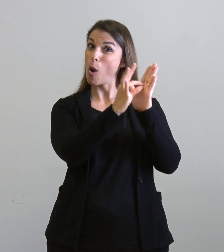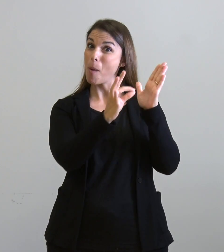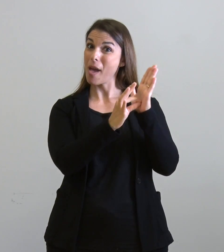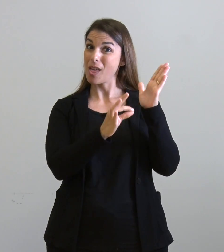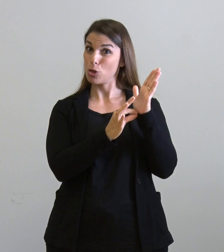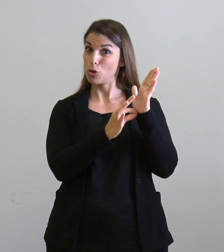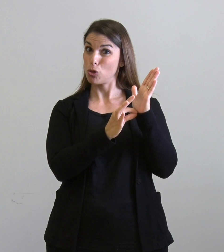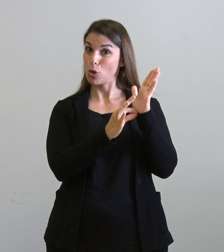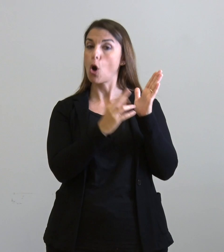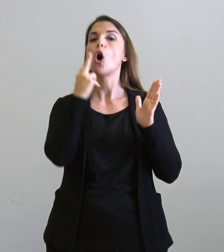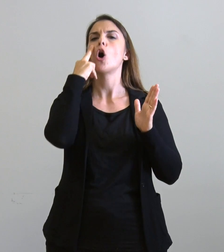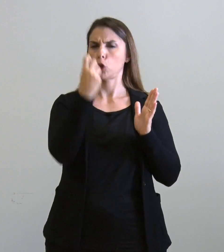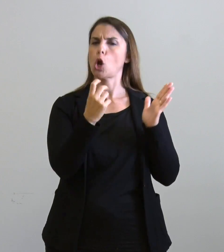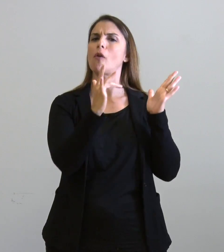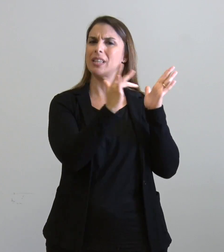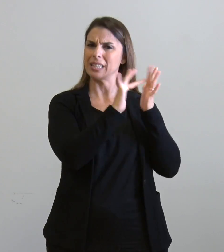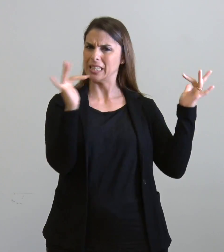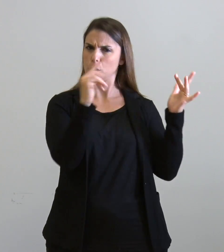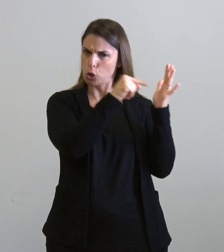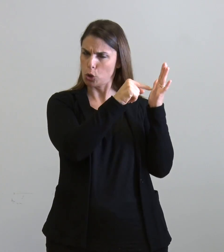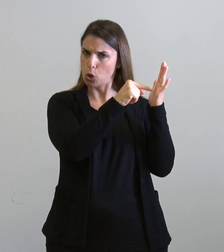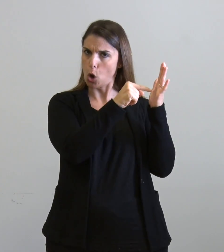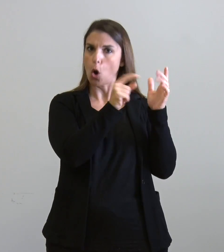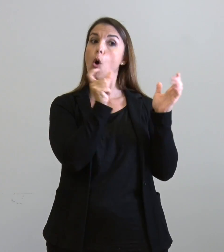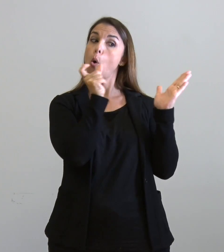disponibile nel sito degli organi collegiali.